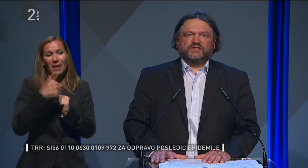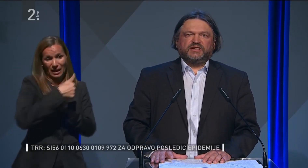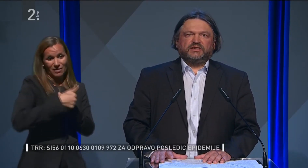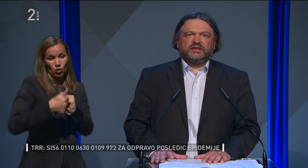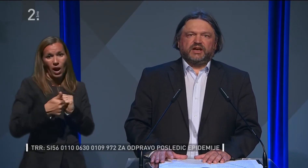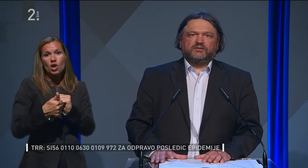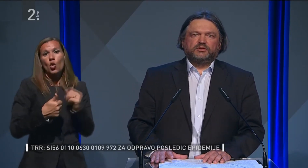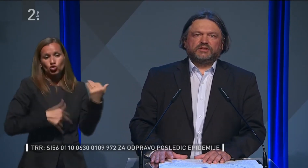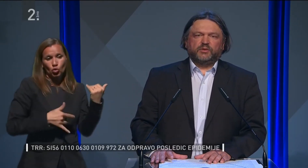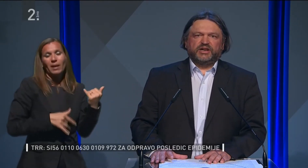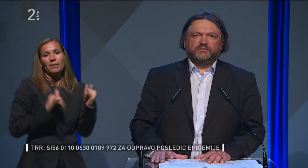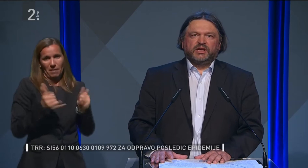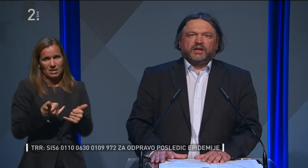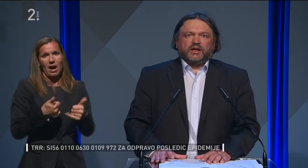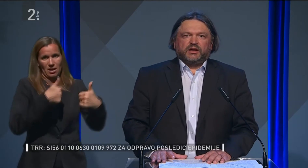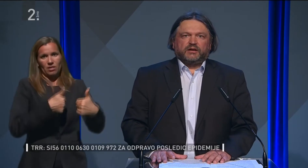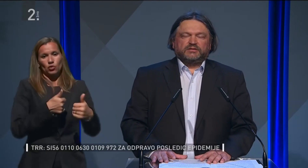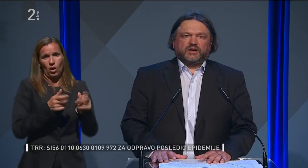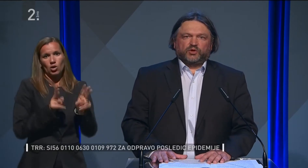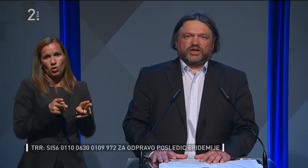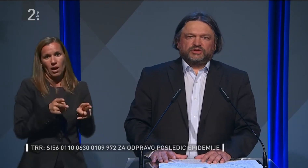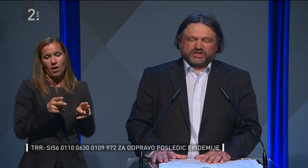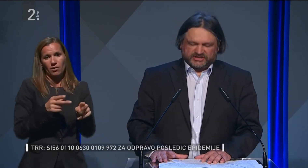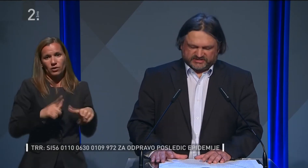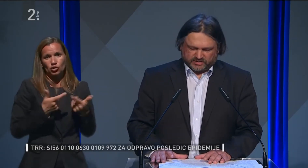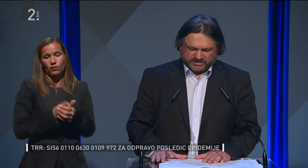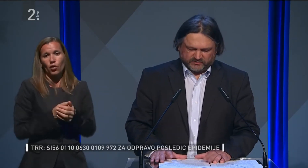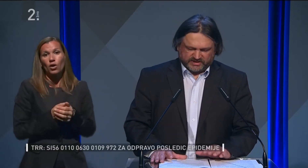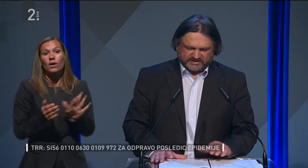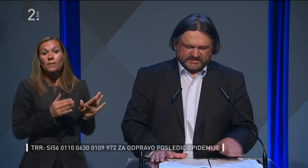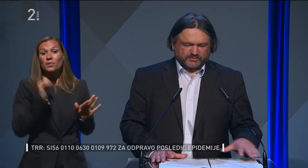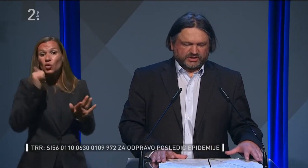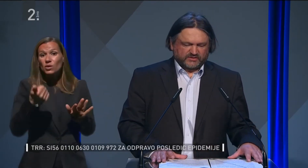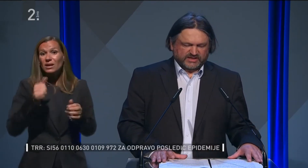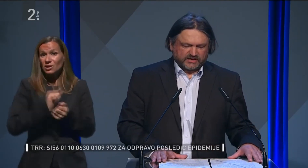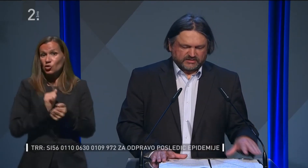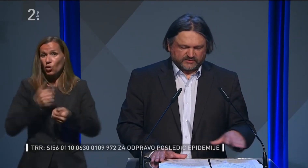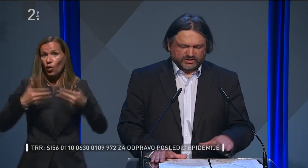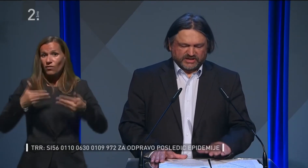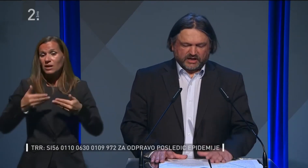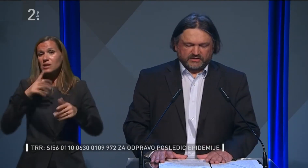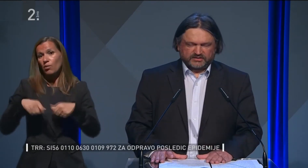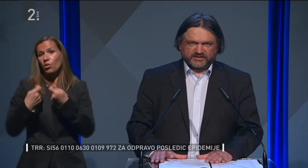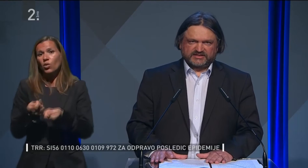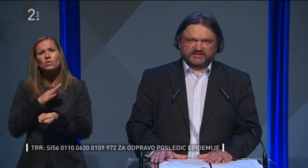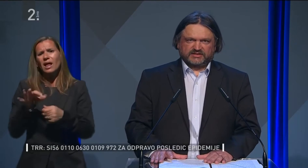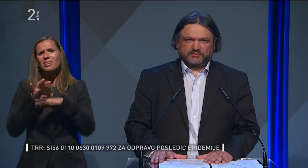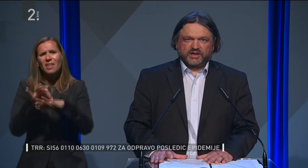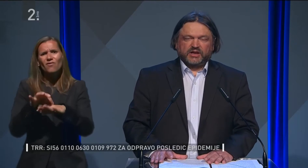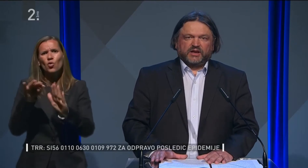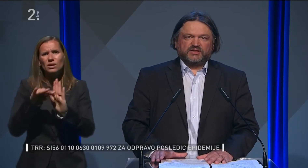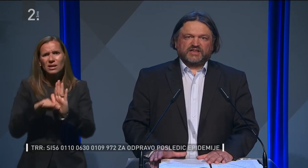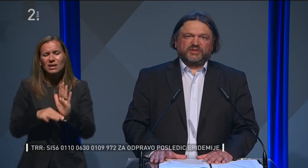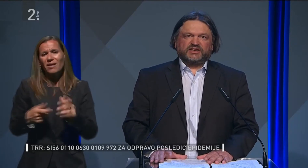Izobraževanje nadaljavo naj omenim, da bo na jutrišnji tiskovni konferenciji podal vsa navodila, zvezi